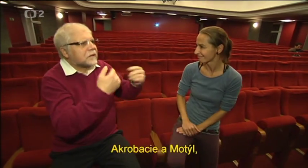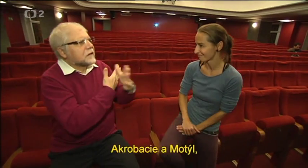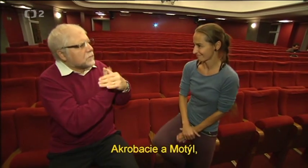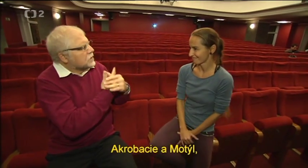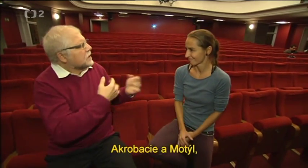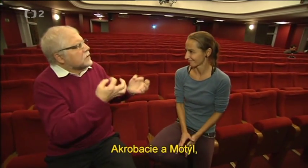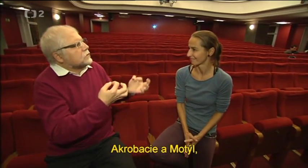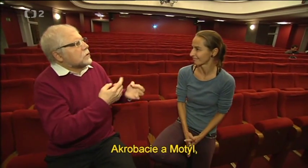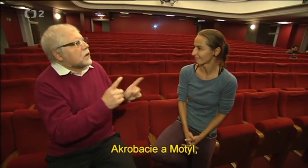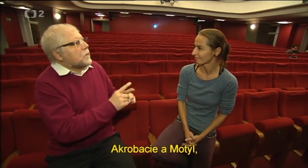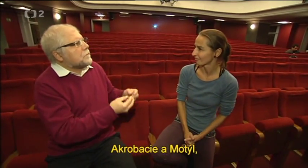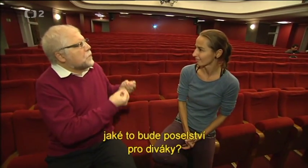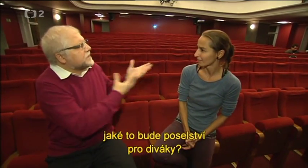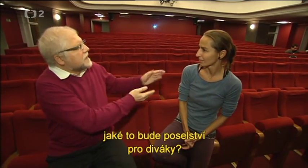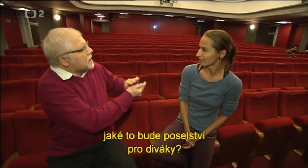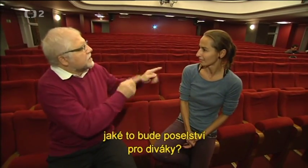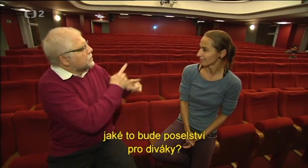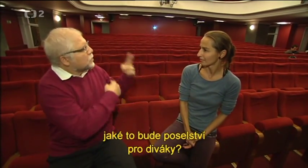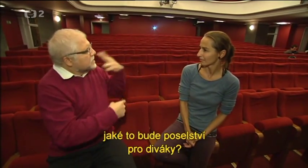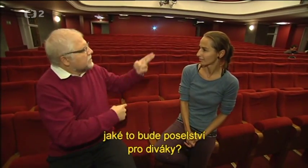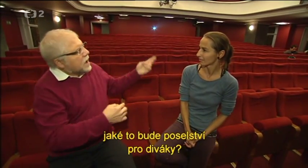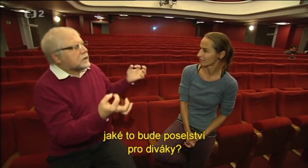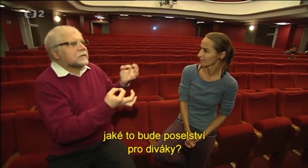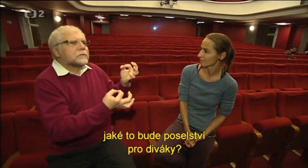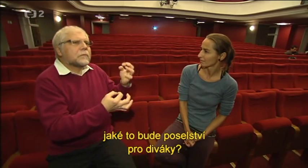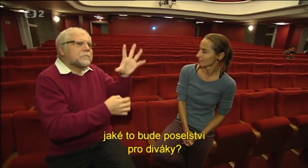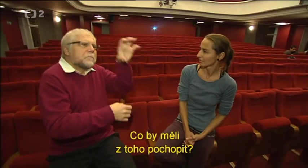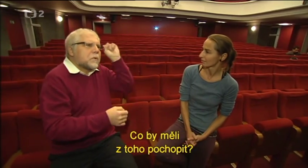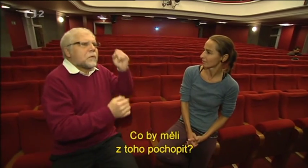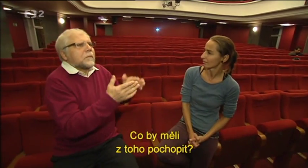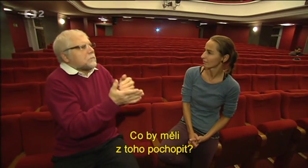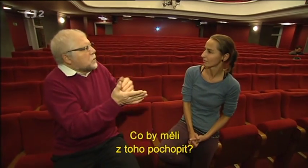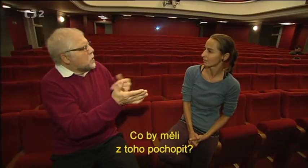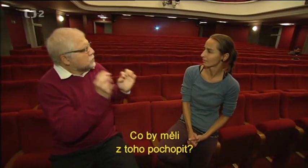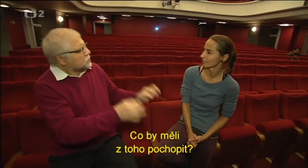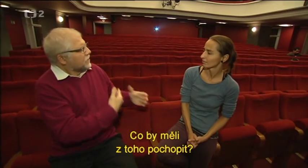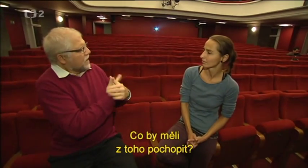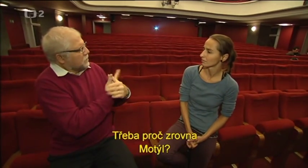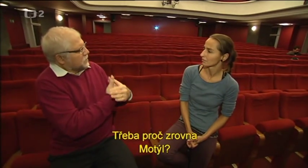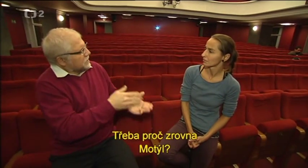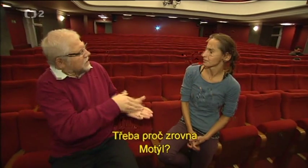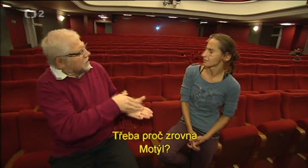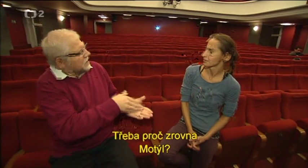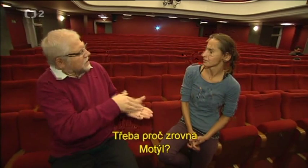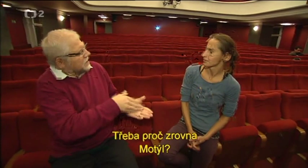Akrobacie a motýl. Jaké to bude poselství pro diváky? Co by měli z toho pochopit? Třeba...